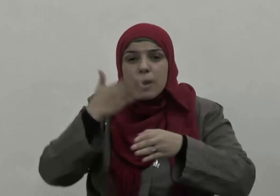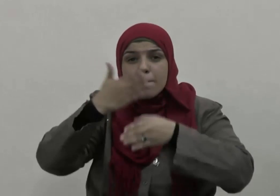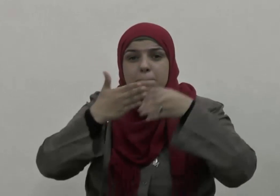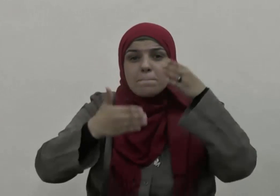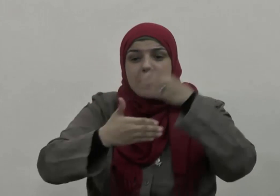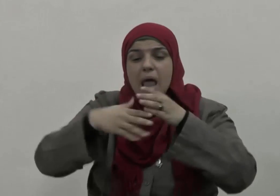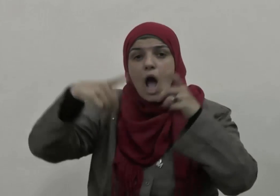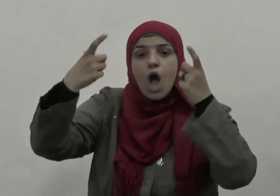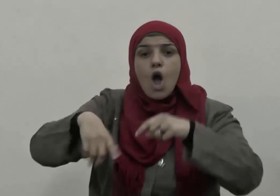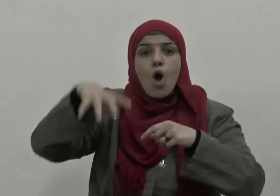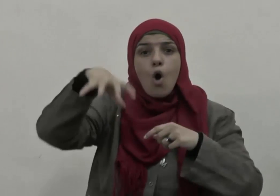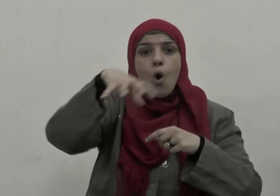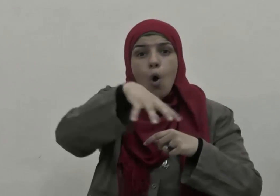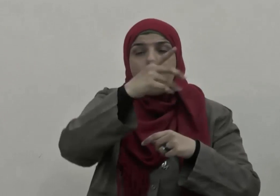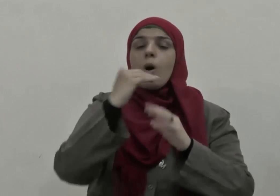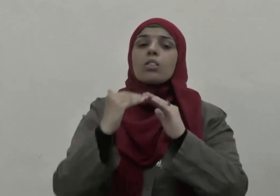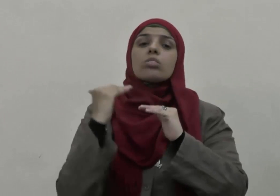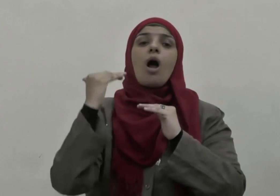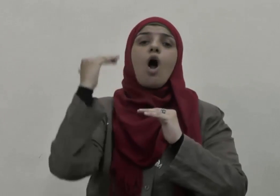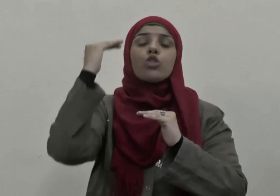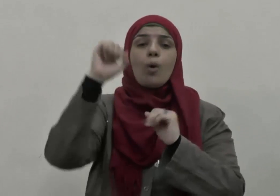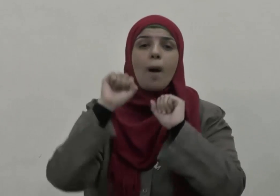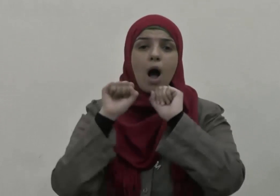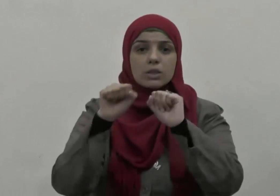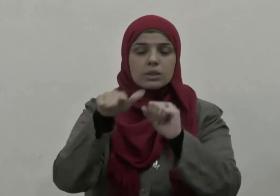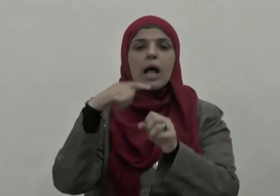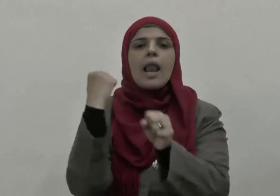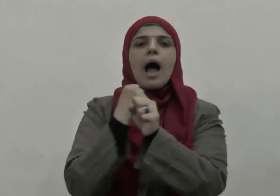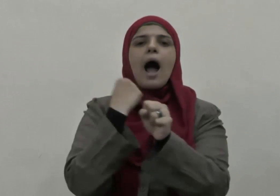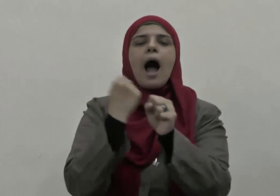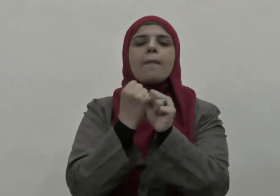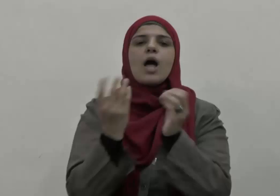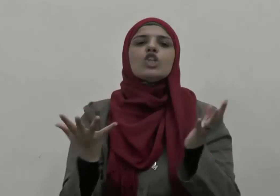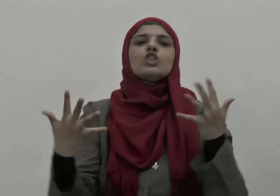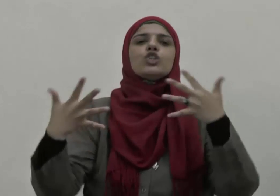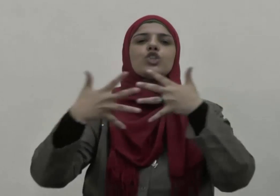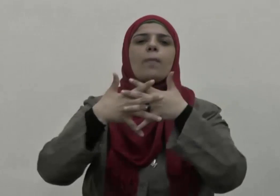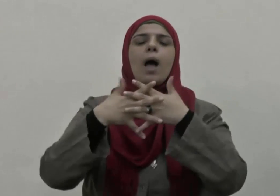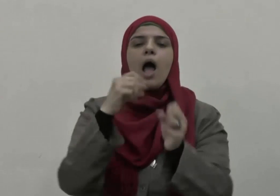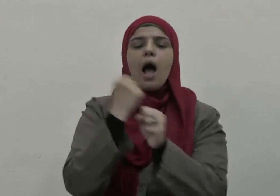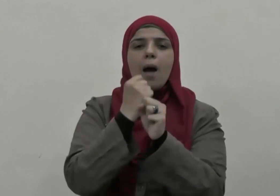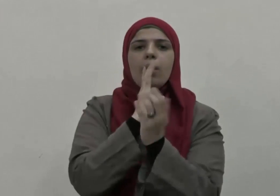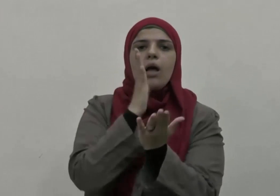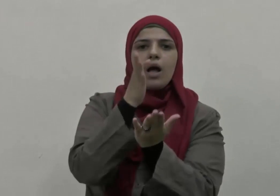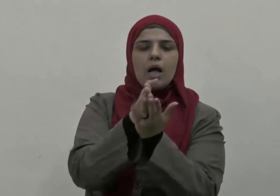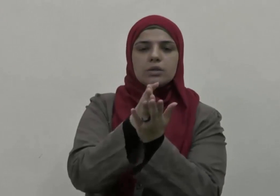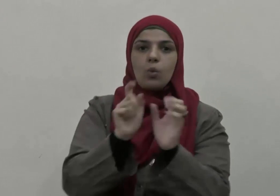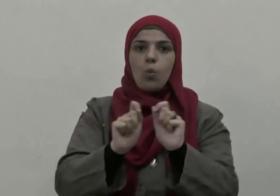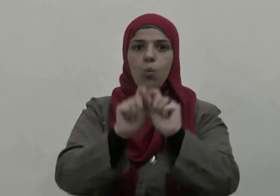بناء الأمم وتقدمها العمل الجاد المتقن